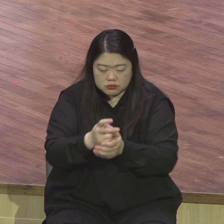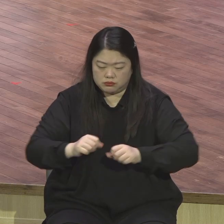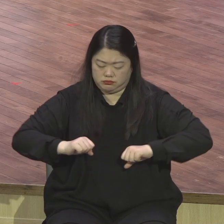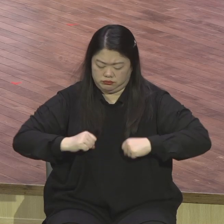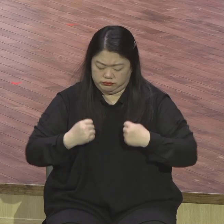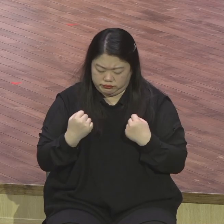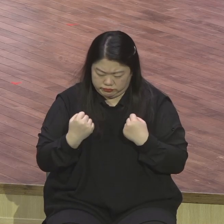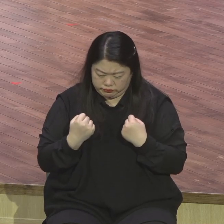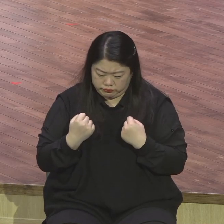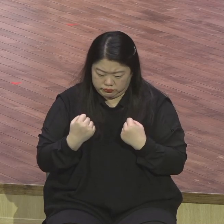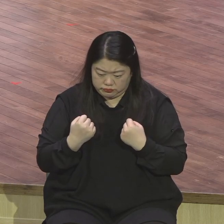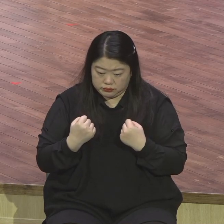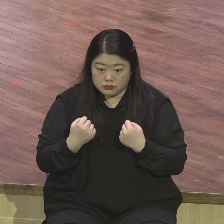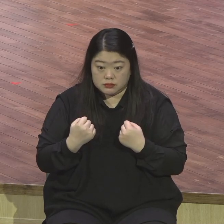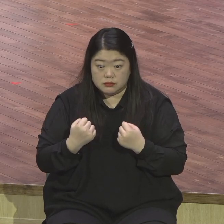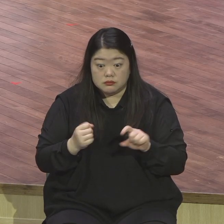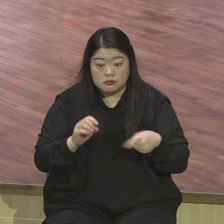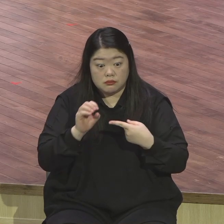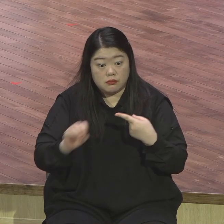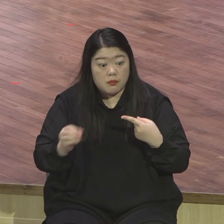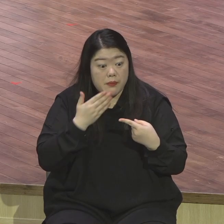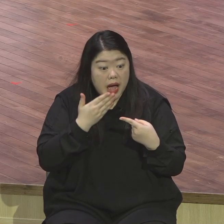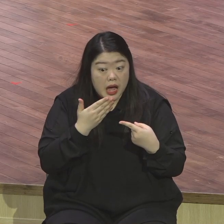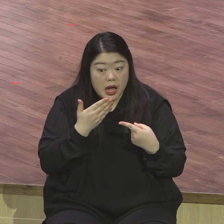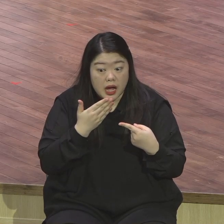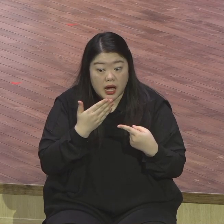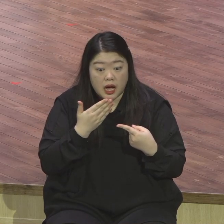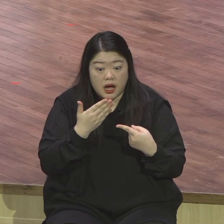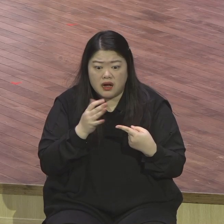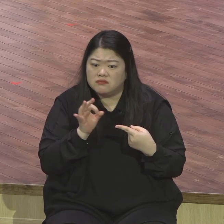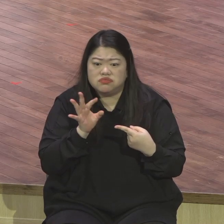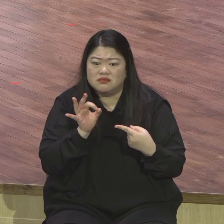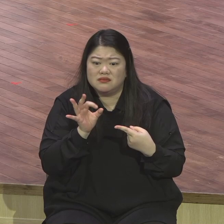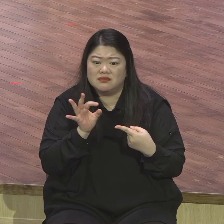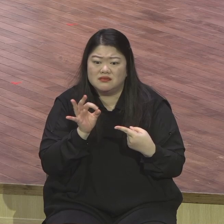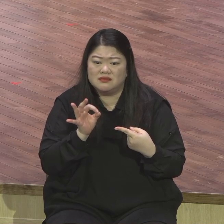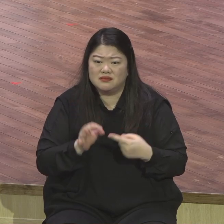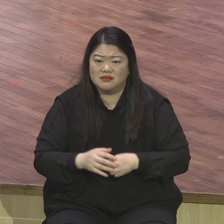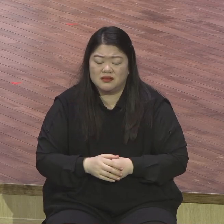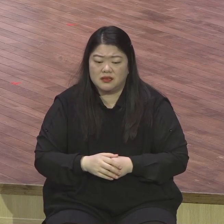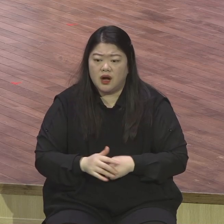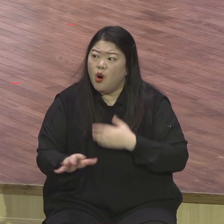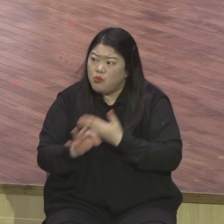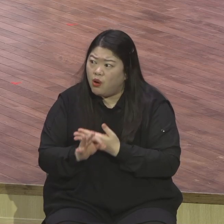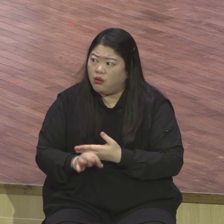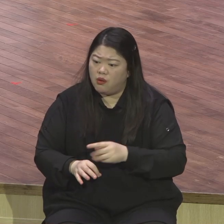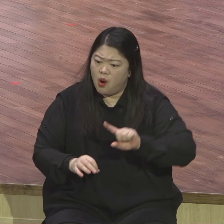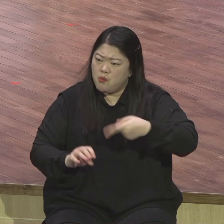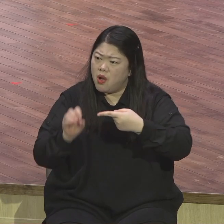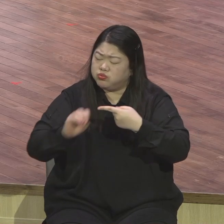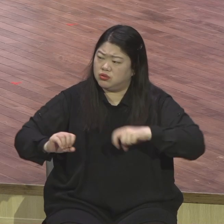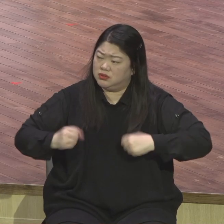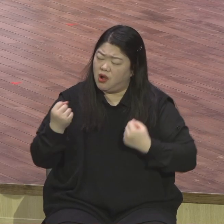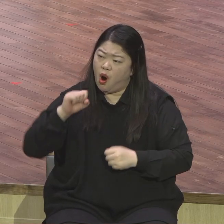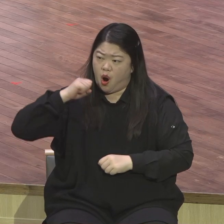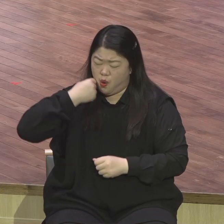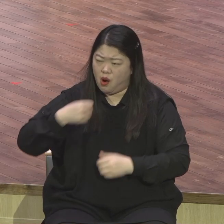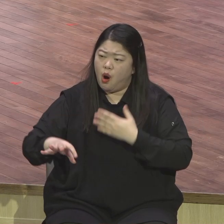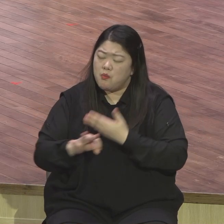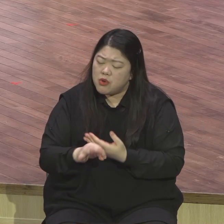아무도 없다 율법을 왜 그러면 주었냐 지키도 못할 것을 율법을 통해서 우리가 죄인인 것을 깨닫고